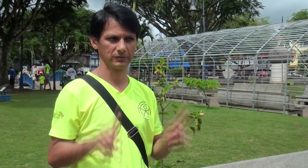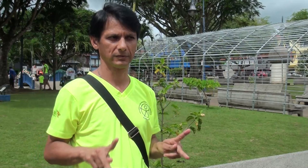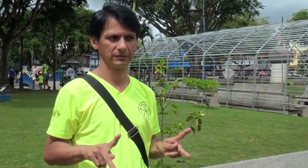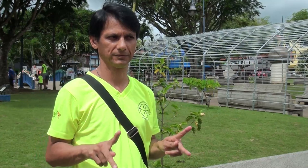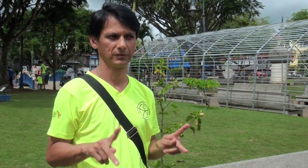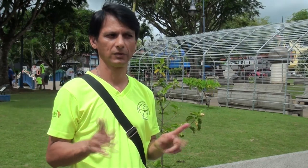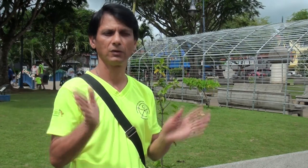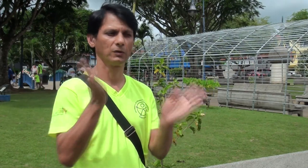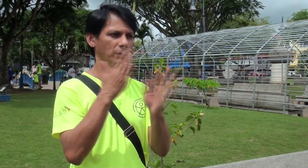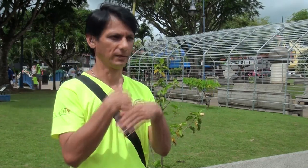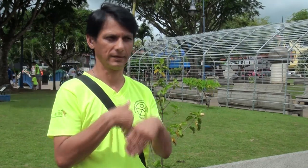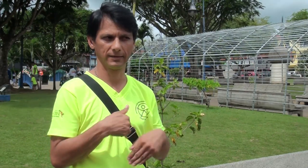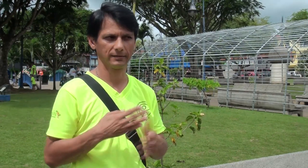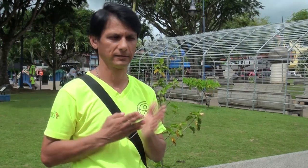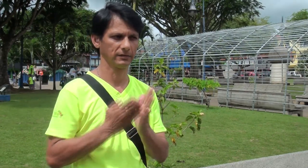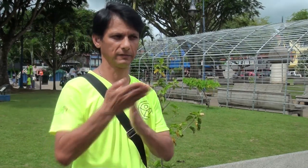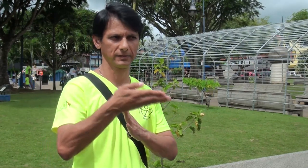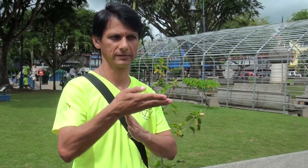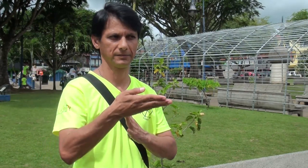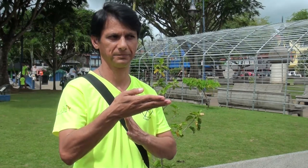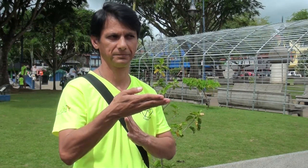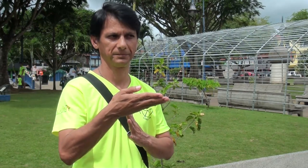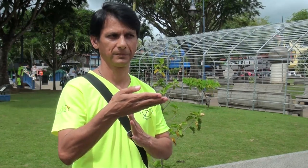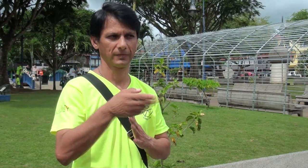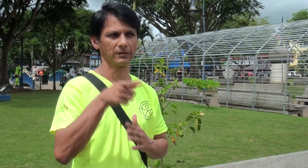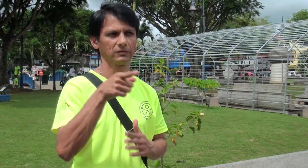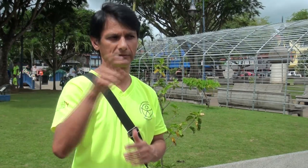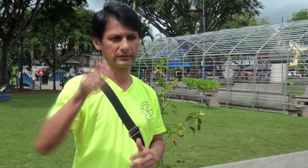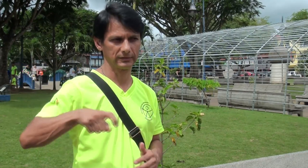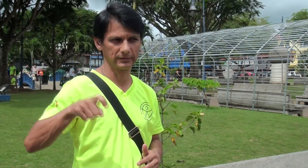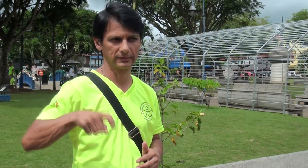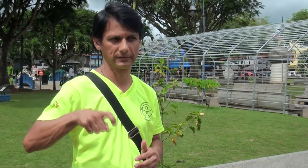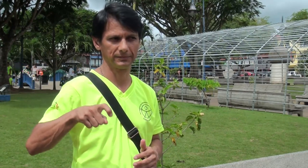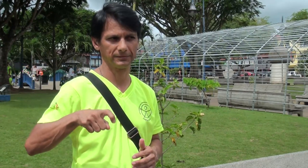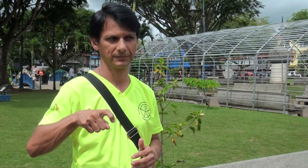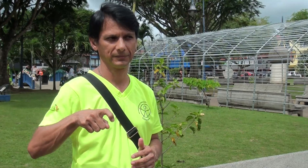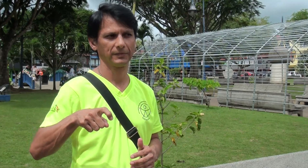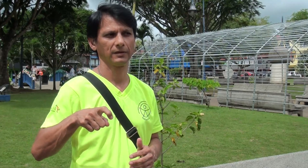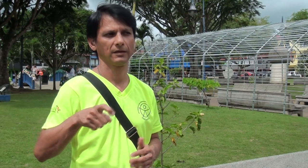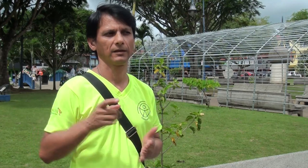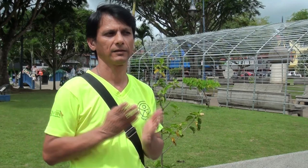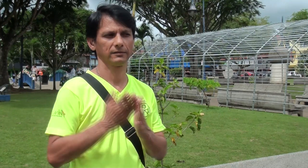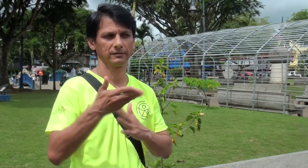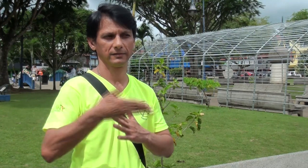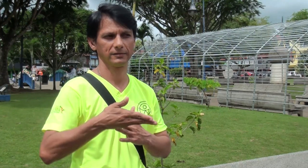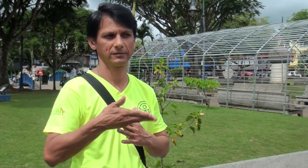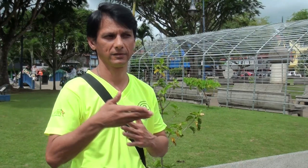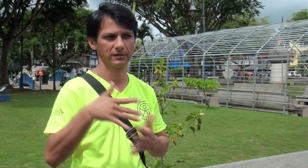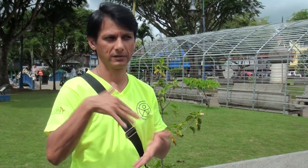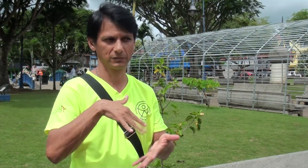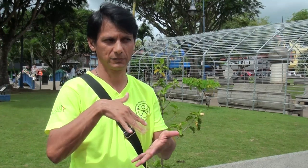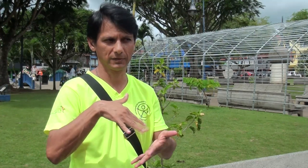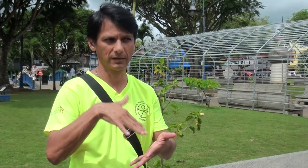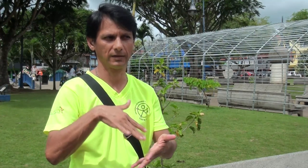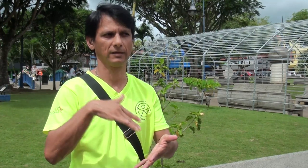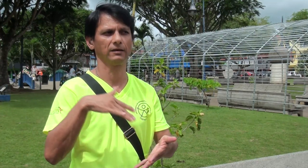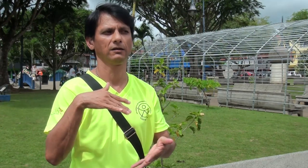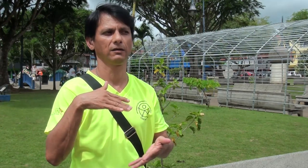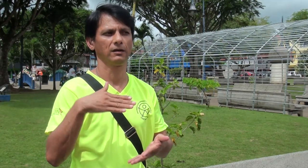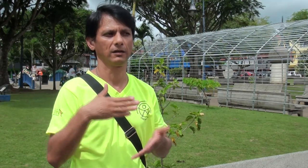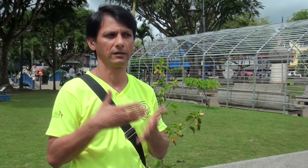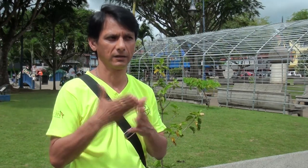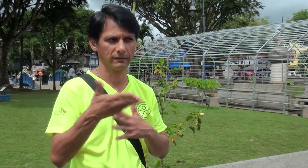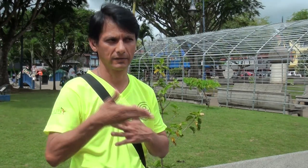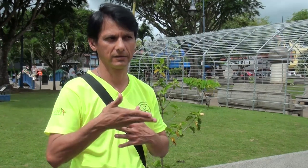personas, no hay accesibilidad. Y eso es lo que necesitamos, accesibilidad en el estudio,